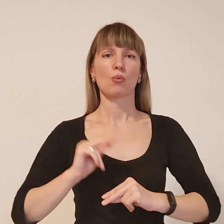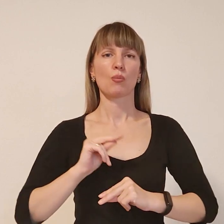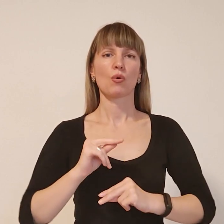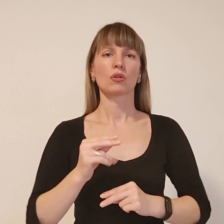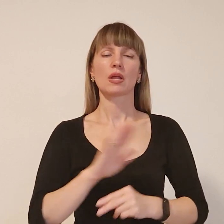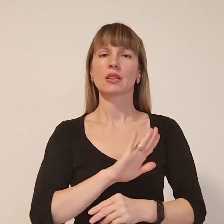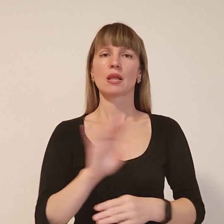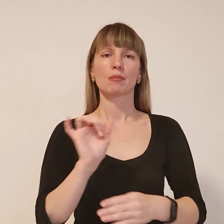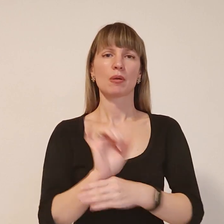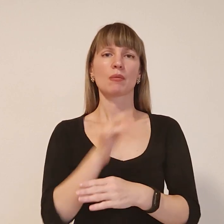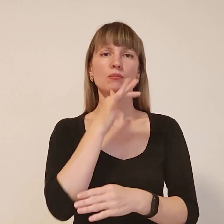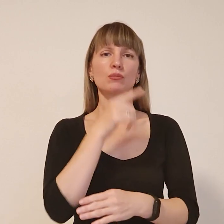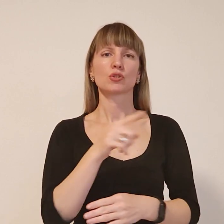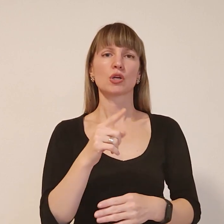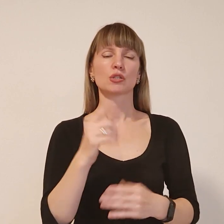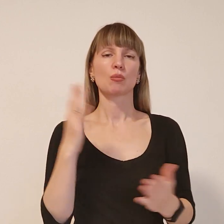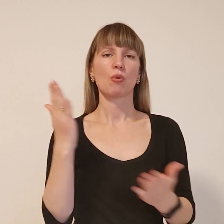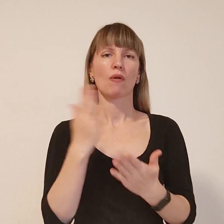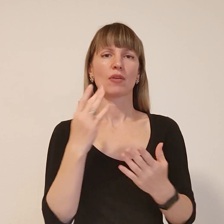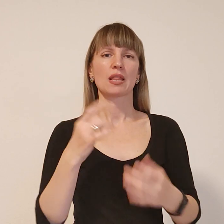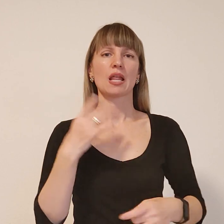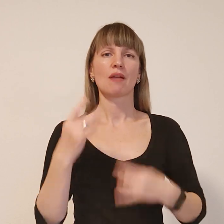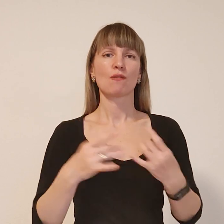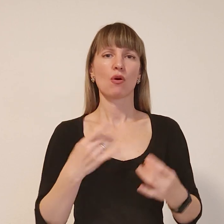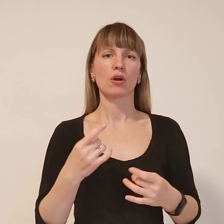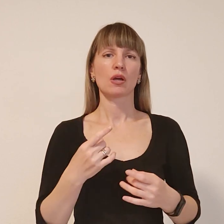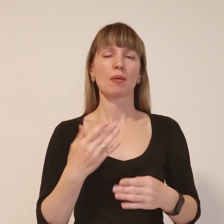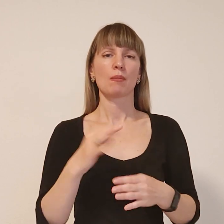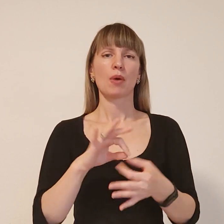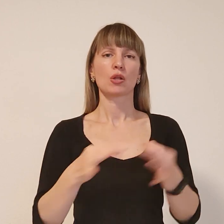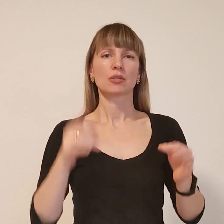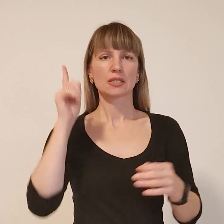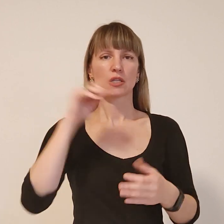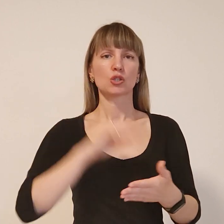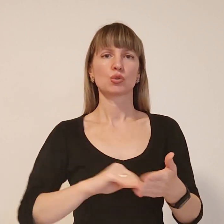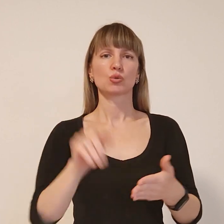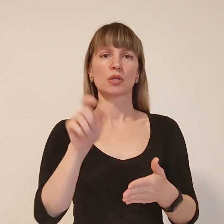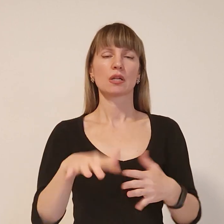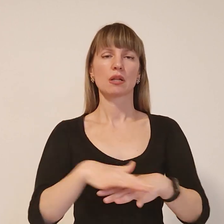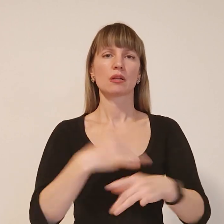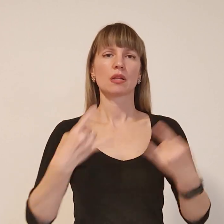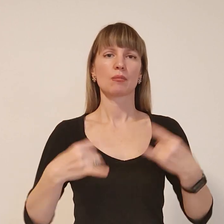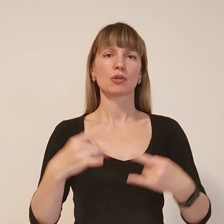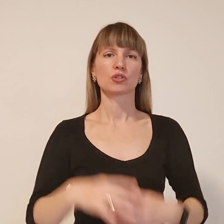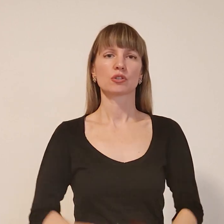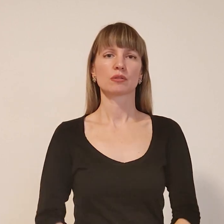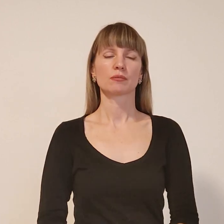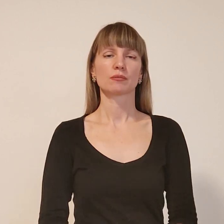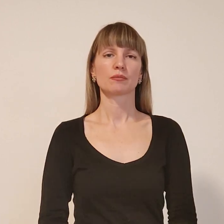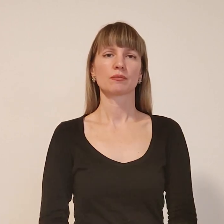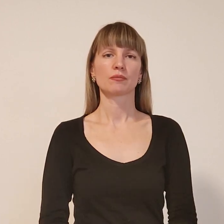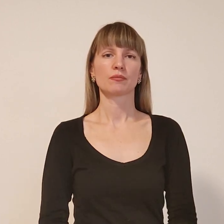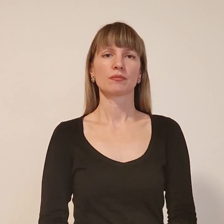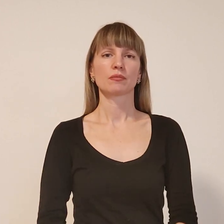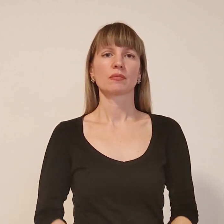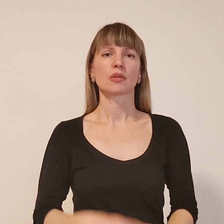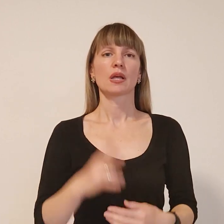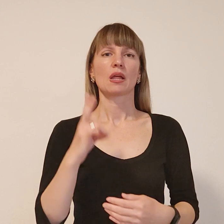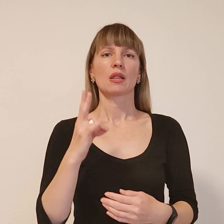припиняли і під час повітряного тривоги. Подробиці знають журналісти Суспільного. На порядку динному 9